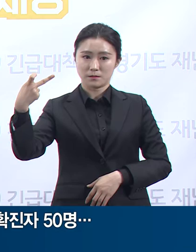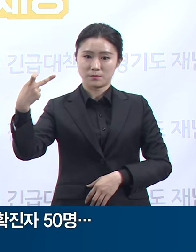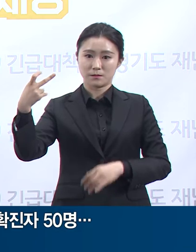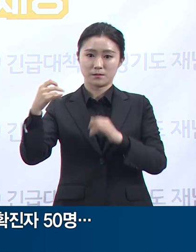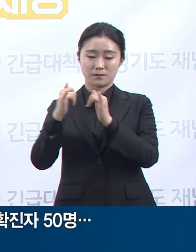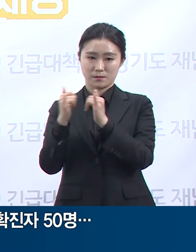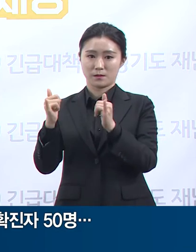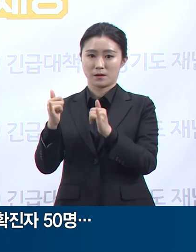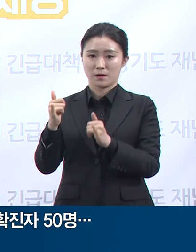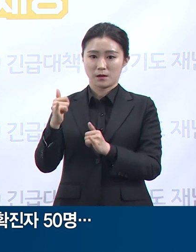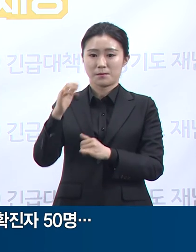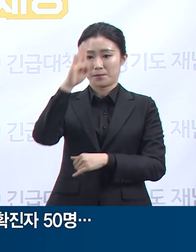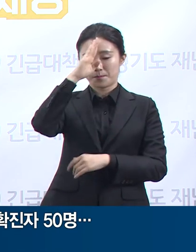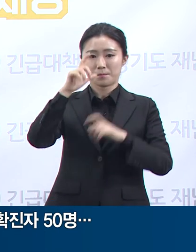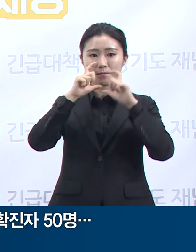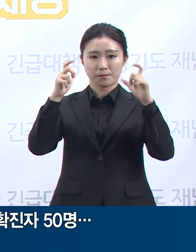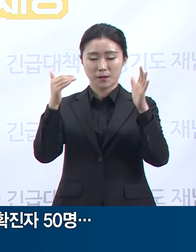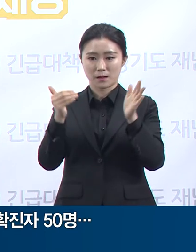검사 진행 중입니다.